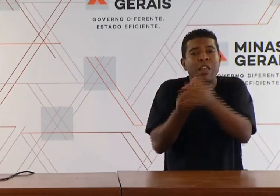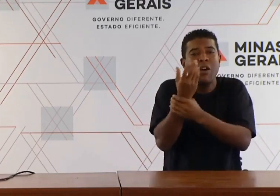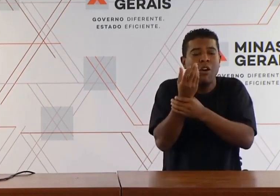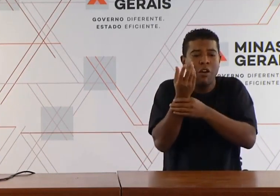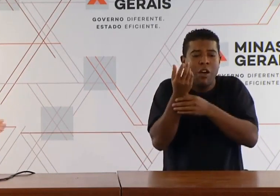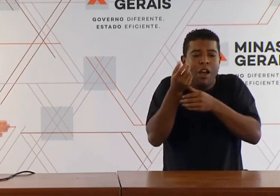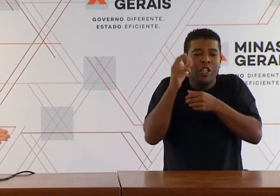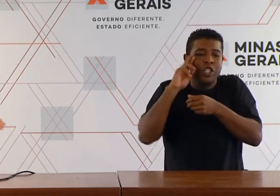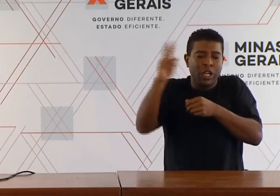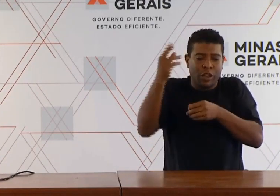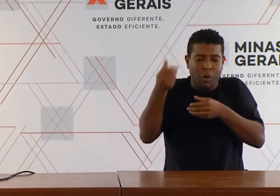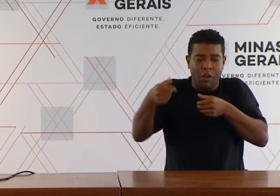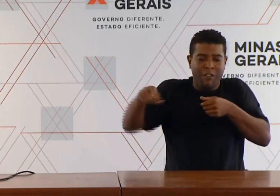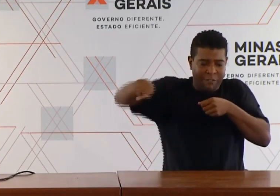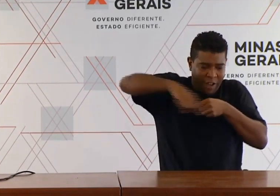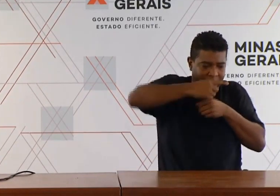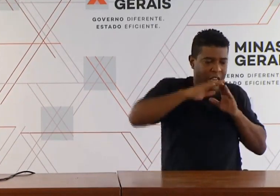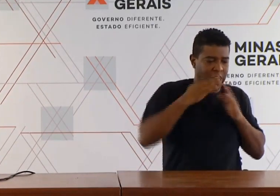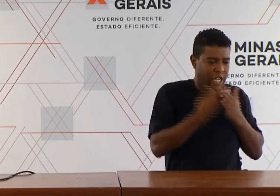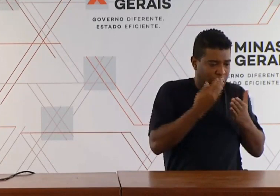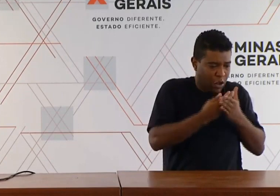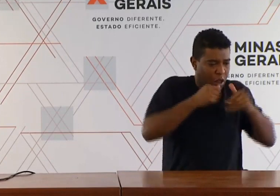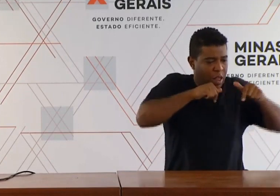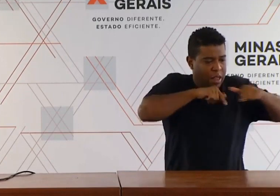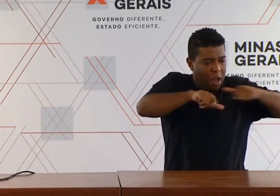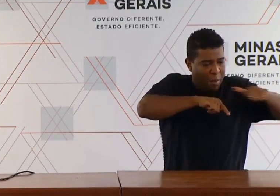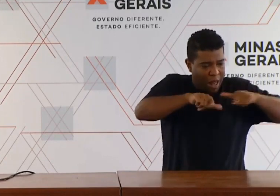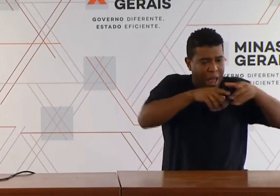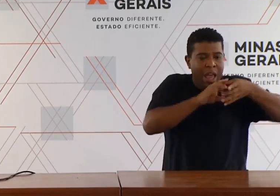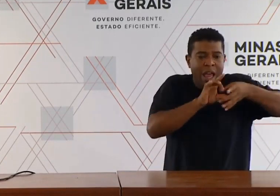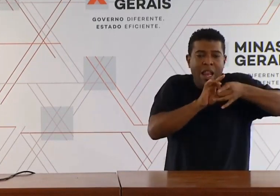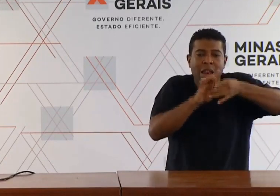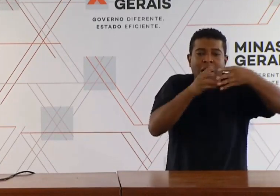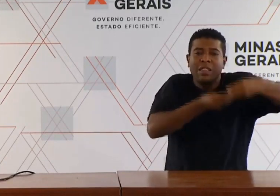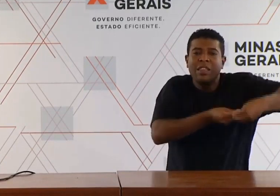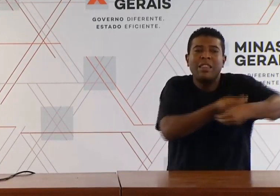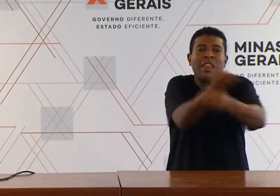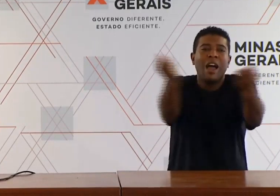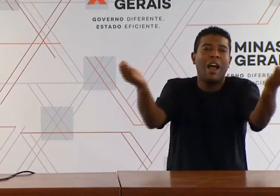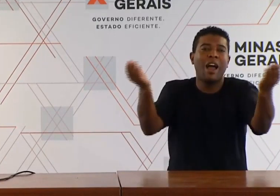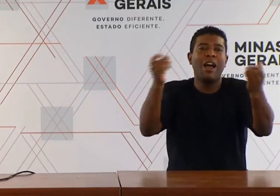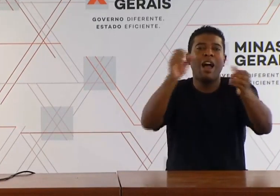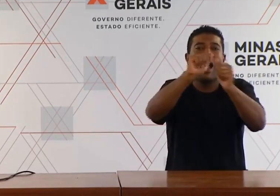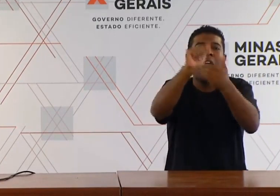planejamento. E a suspensão das demais atividades foi determinada até que sejam